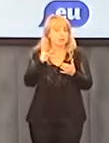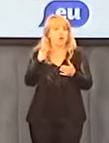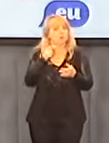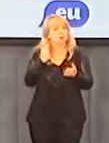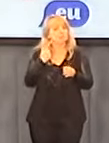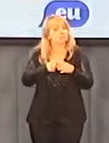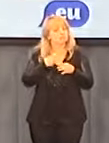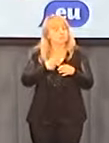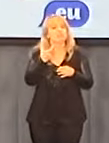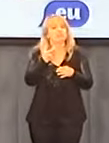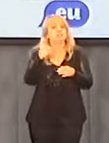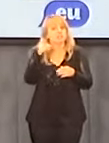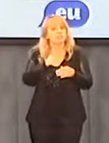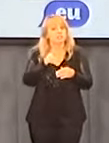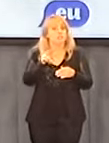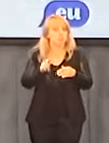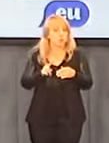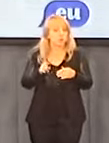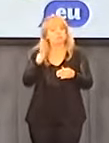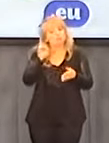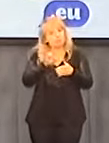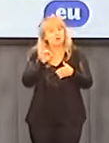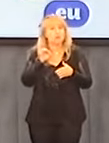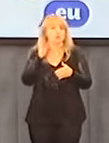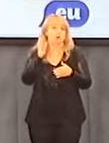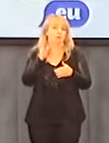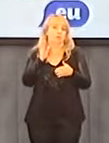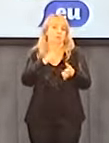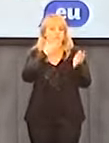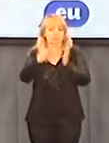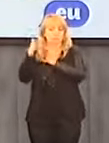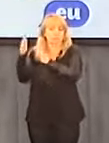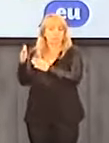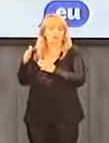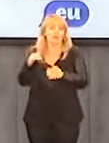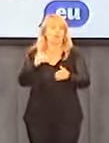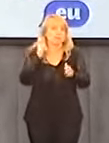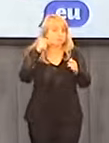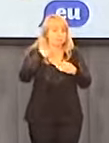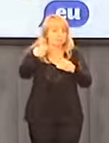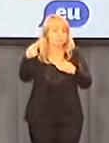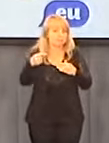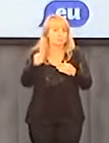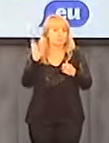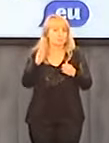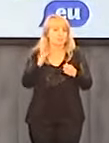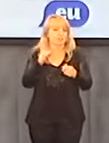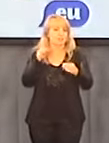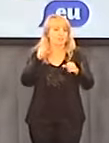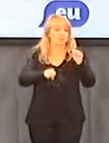złotych odszkodowania od kurii, to na pewno posypią się i to lawinowo następne pozwy